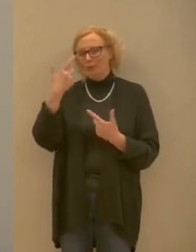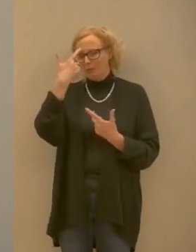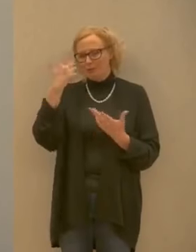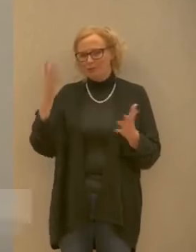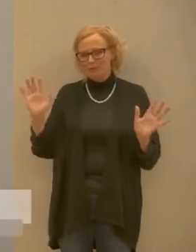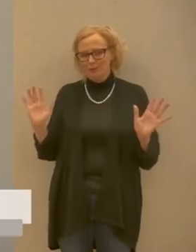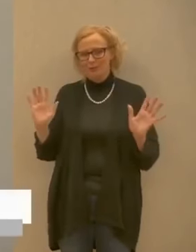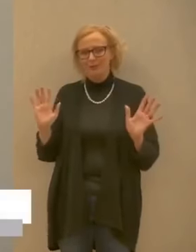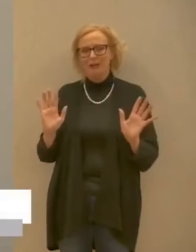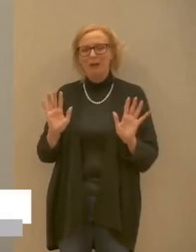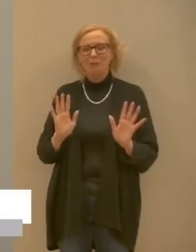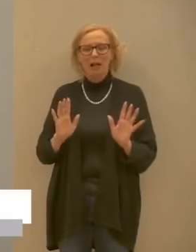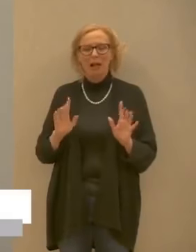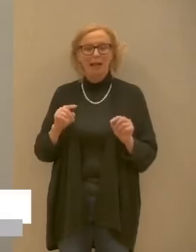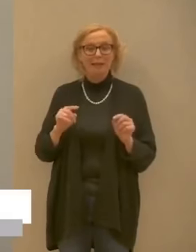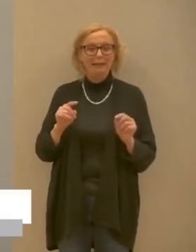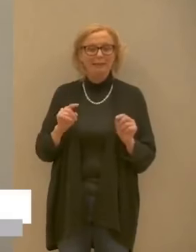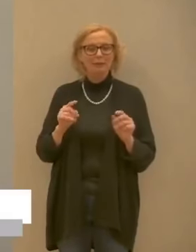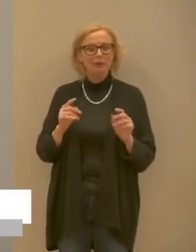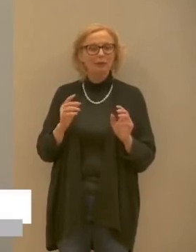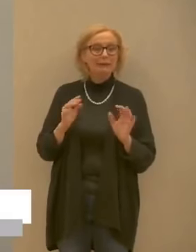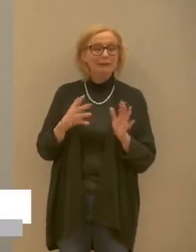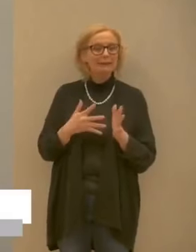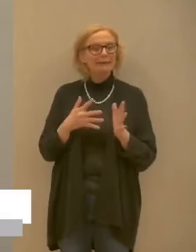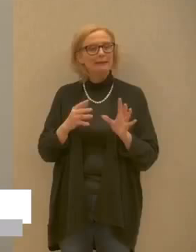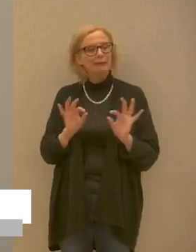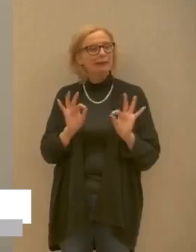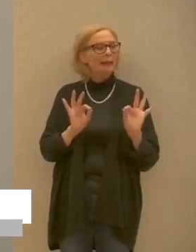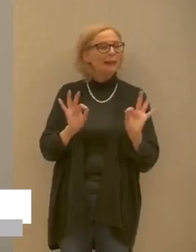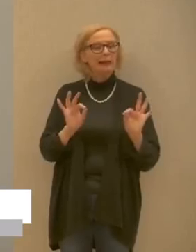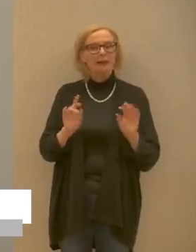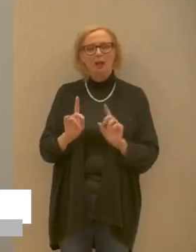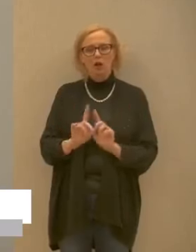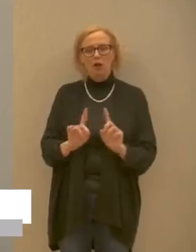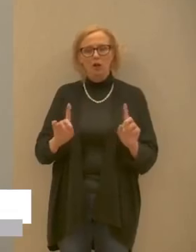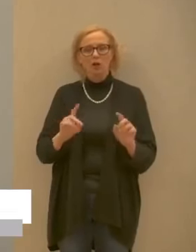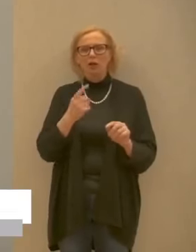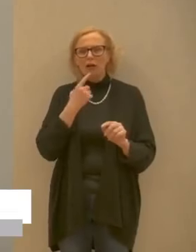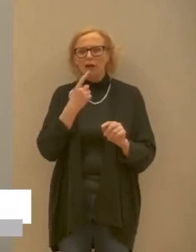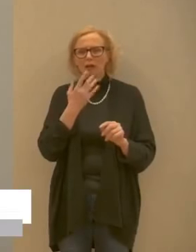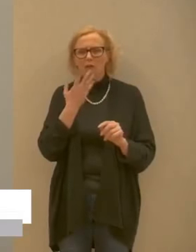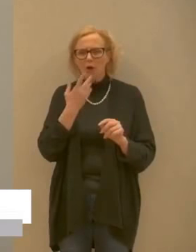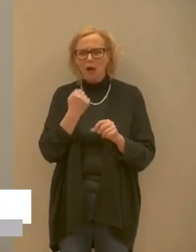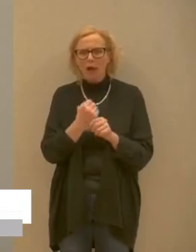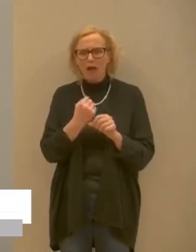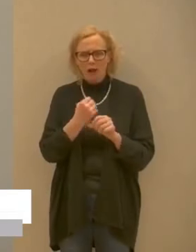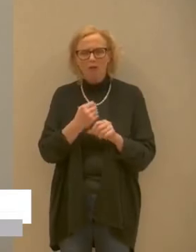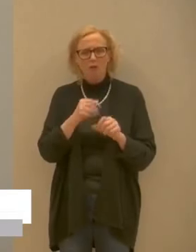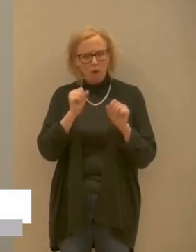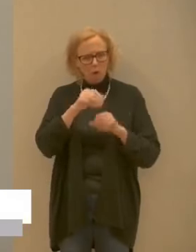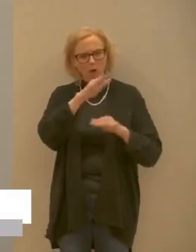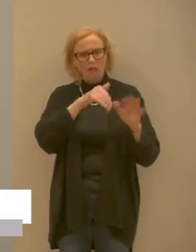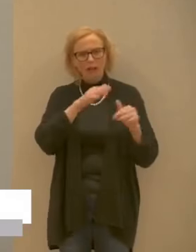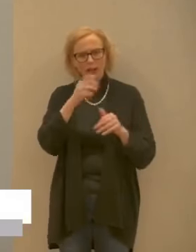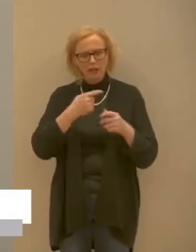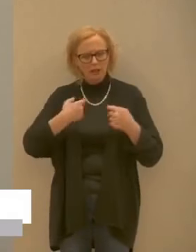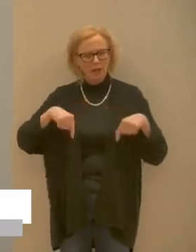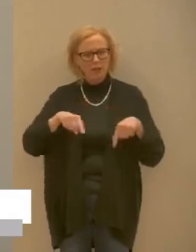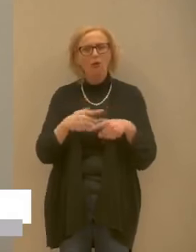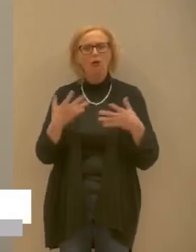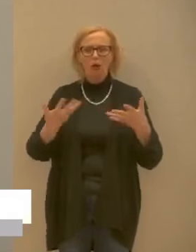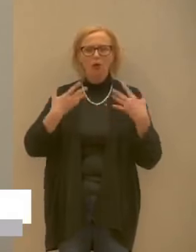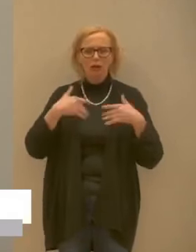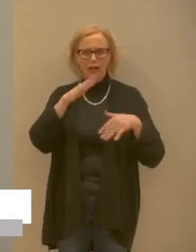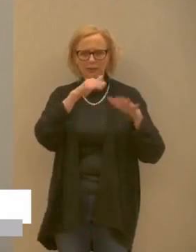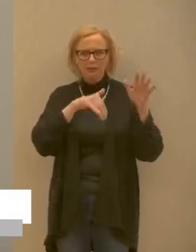chiaramente non facciamo i difficili chiunque di buona volontà vuole venire troverà le porte aperte quindi noi accoglieremo anche quelli